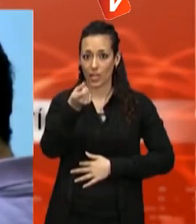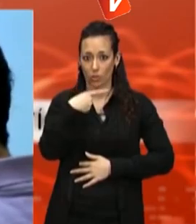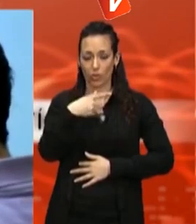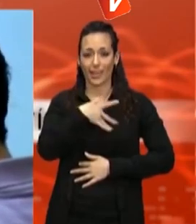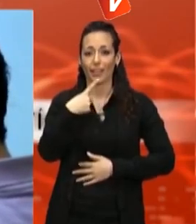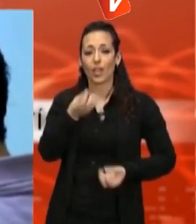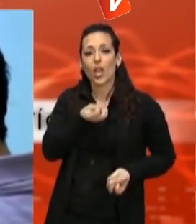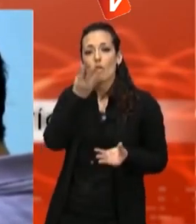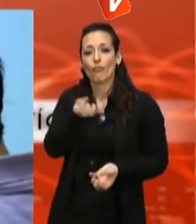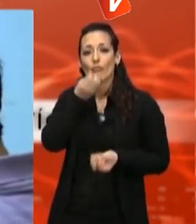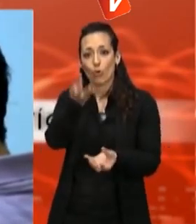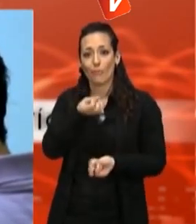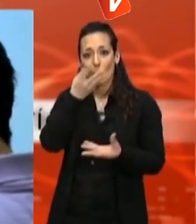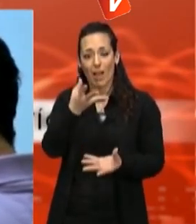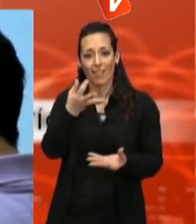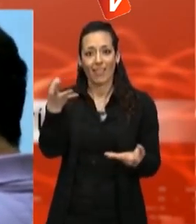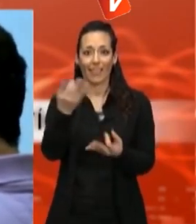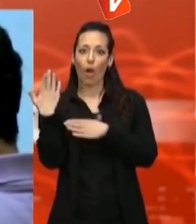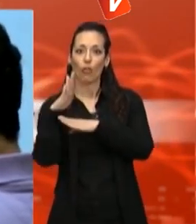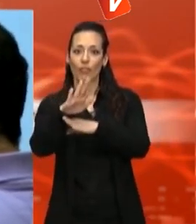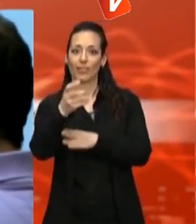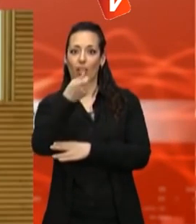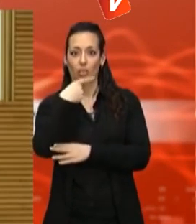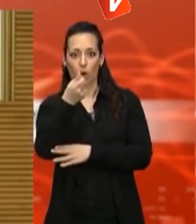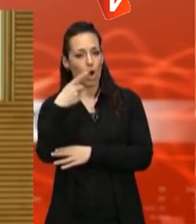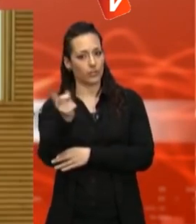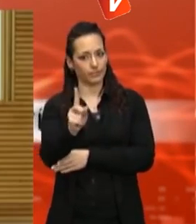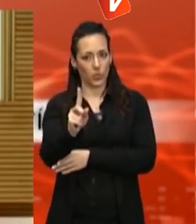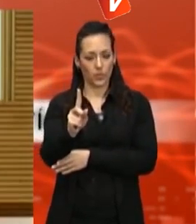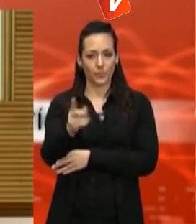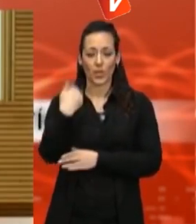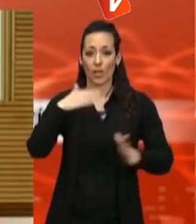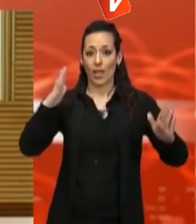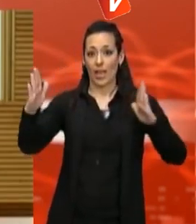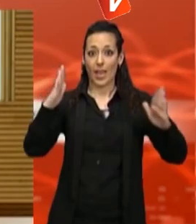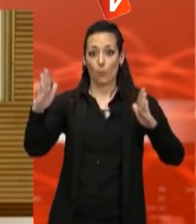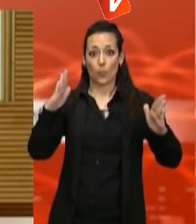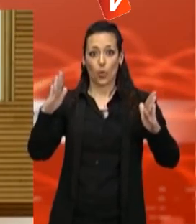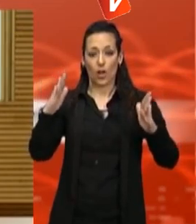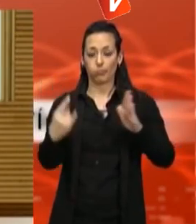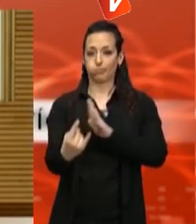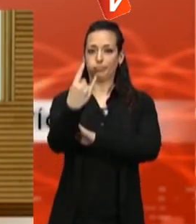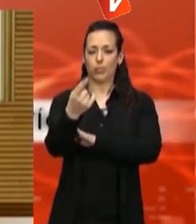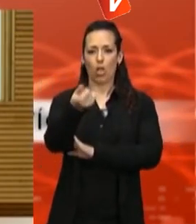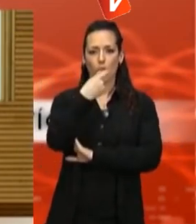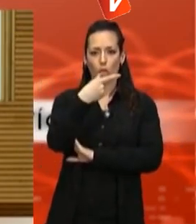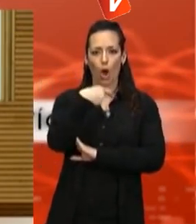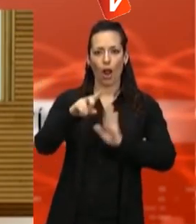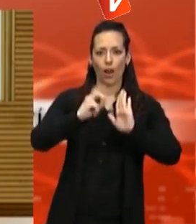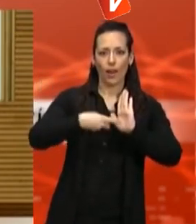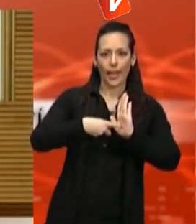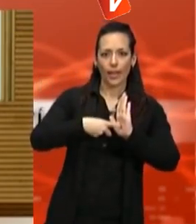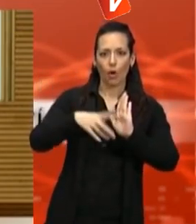pas en l'oferta amb les drogues. En aquesta etapa també les drogues legals i il·legals apareixen com un efecte socialitzador.